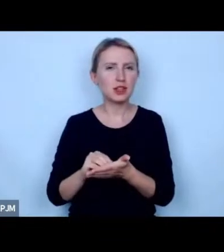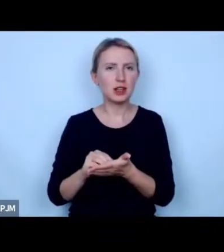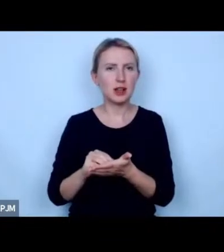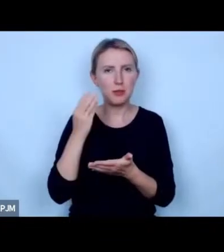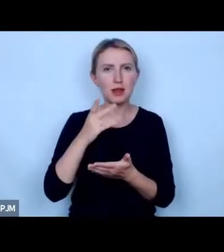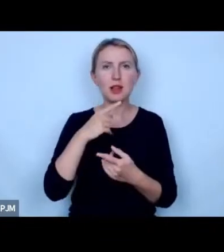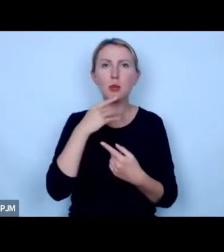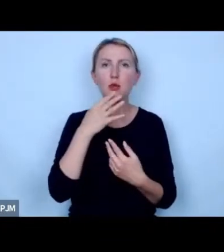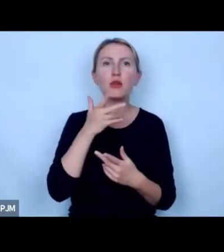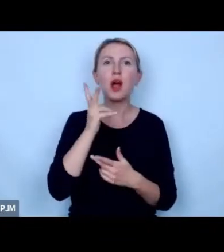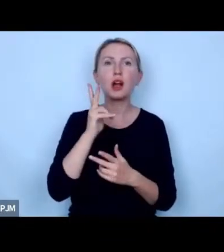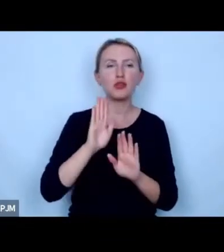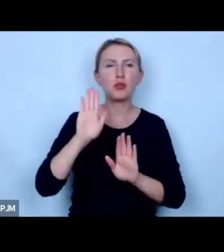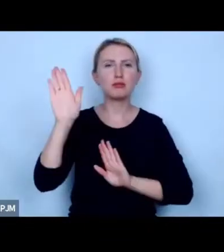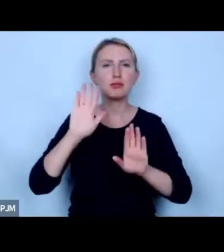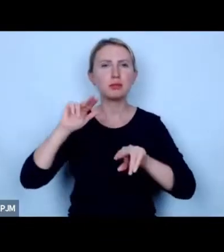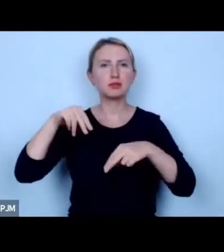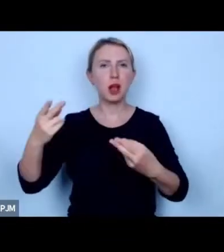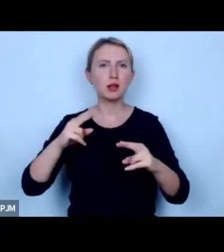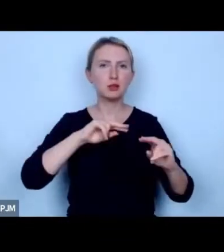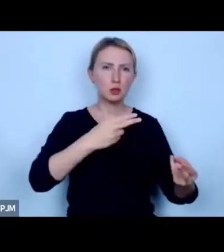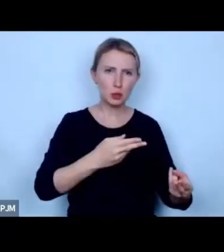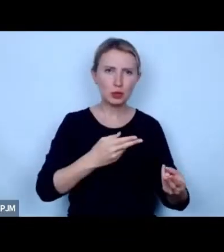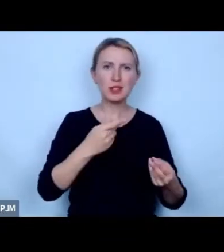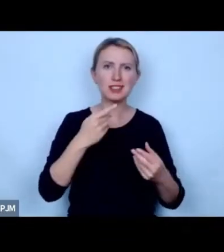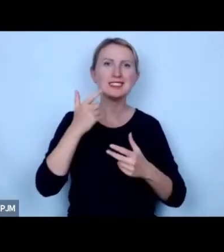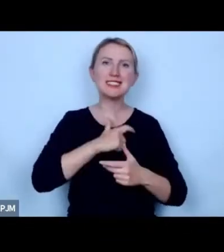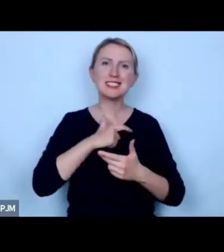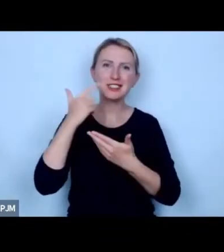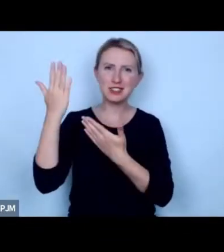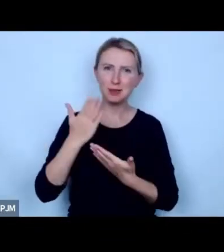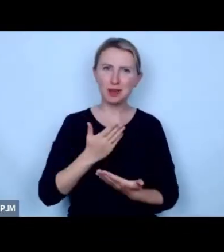wskazywać osobę której udzielę głosu serdecznie zapraszam